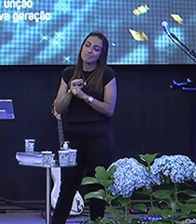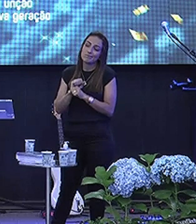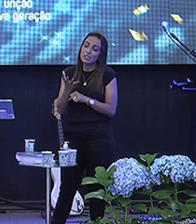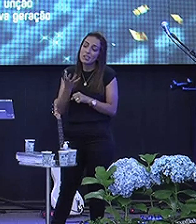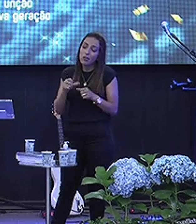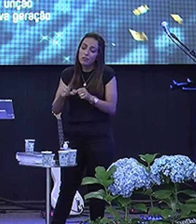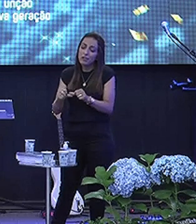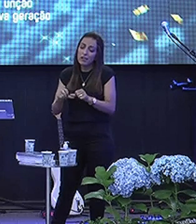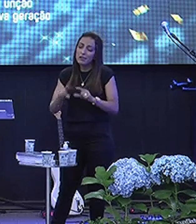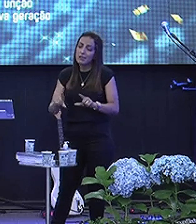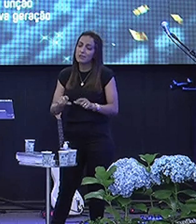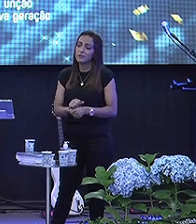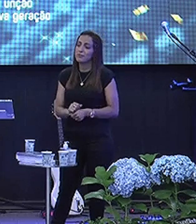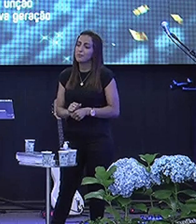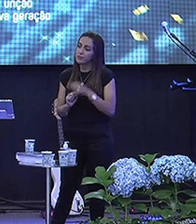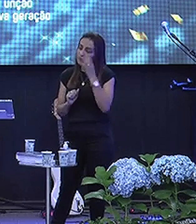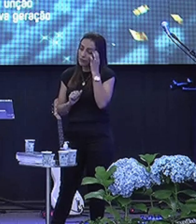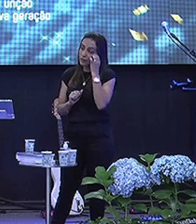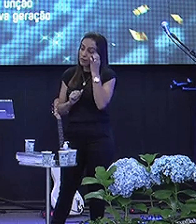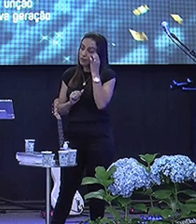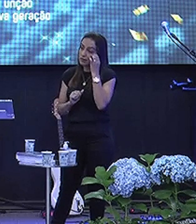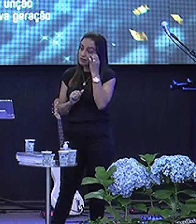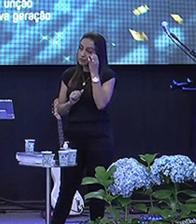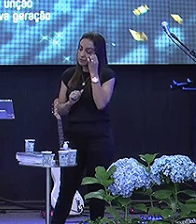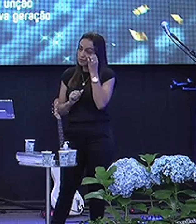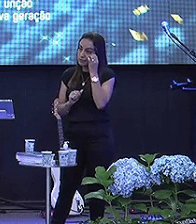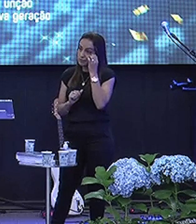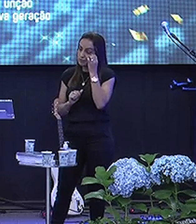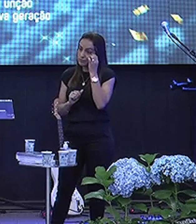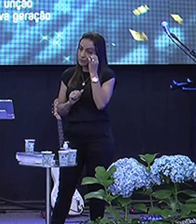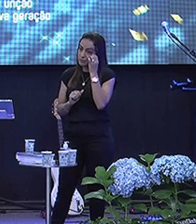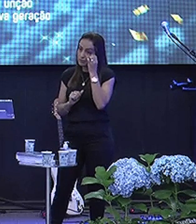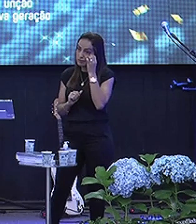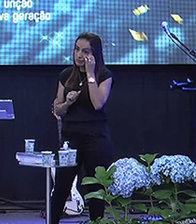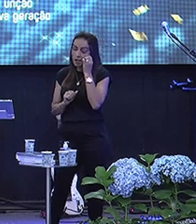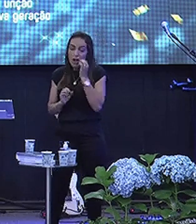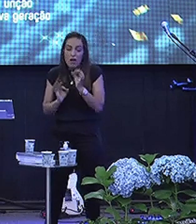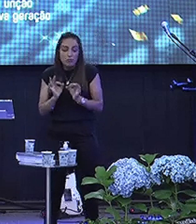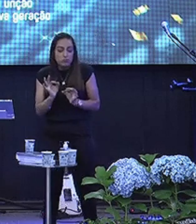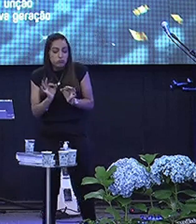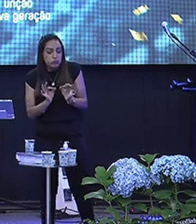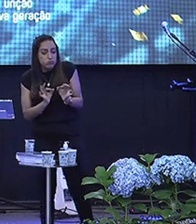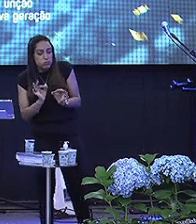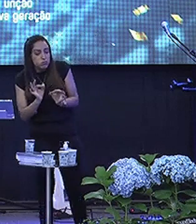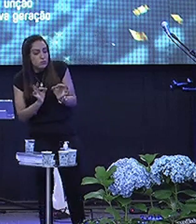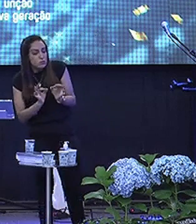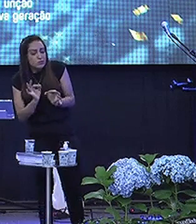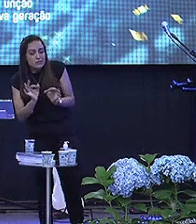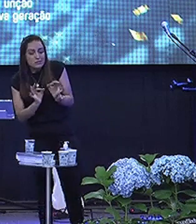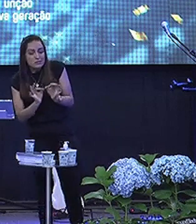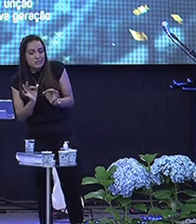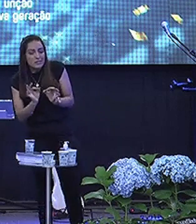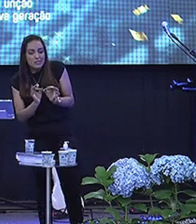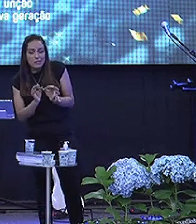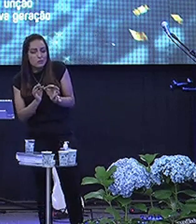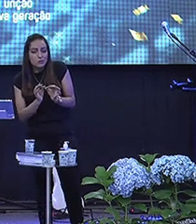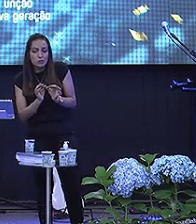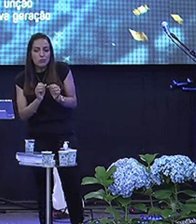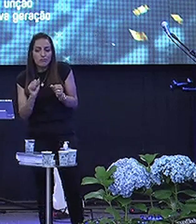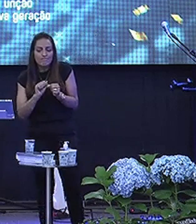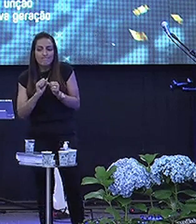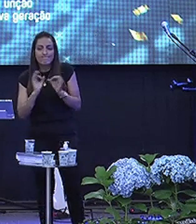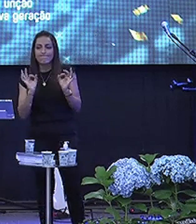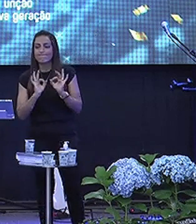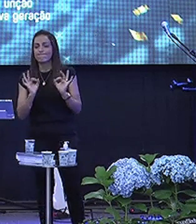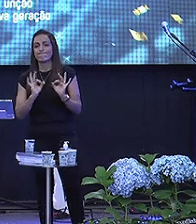E tem gente Que só está lá No ajuste E a vida inteira Sendo ajustada Não passa por isso Não sai desse lugar Gente